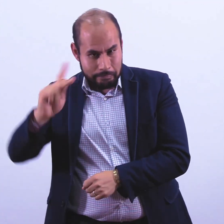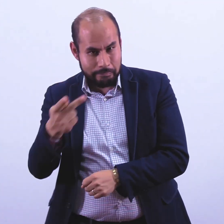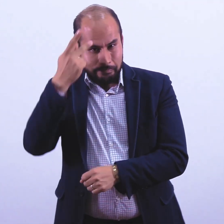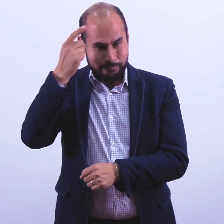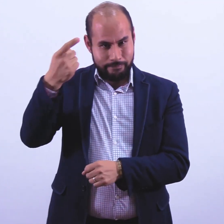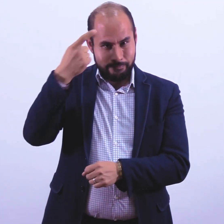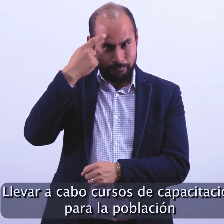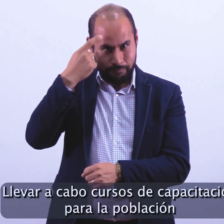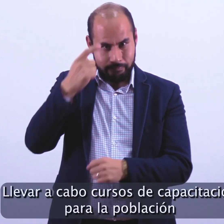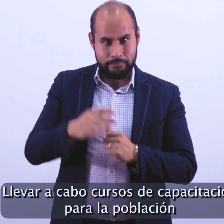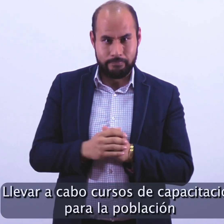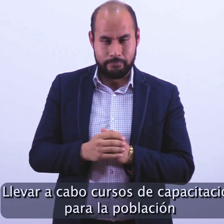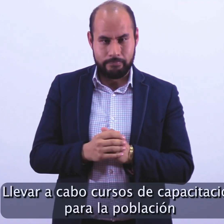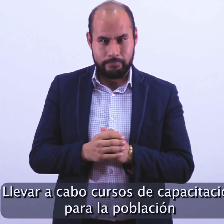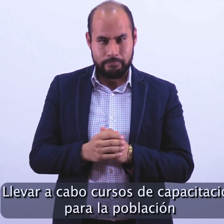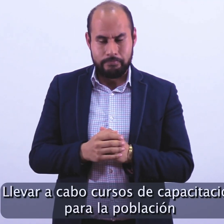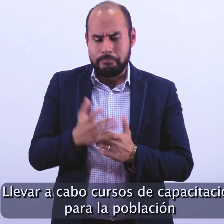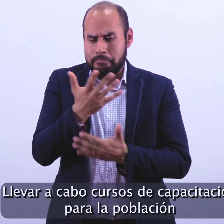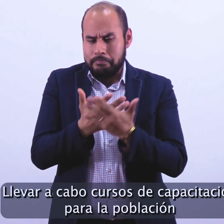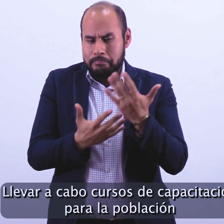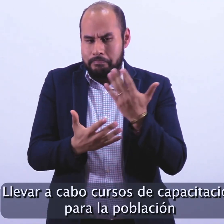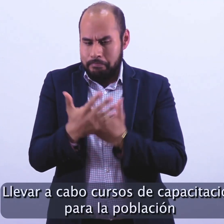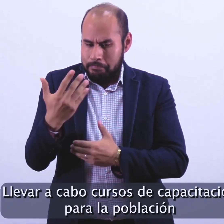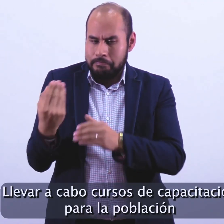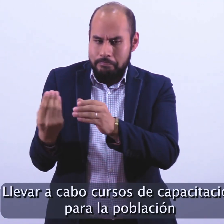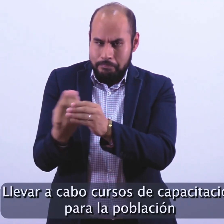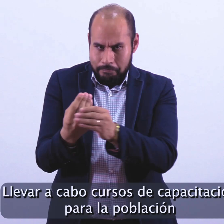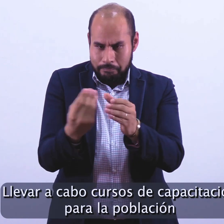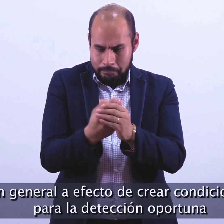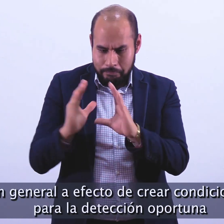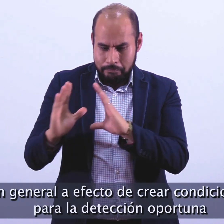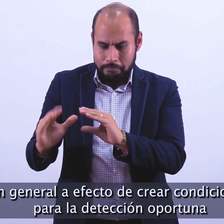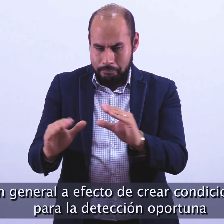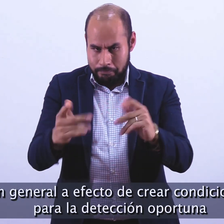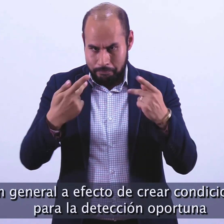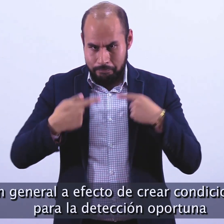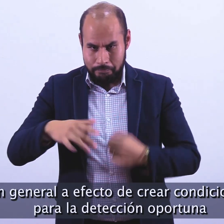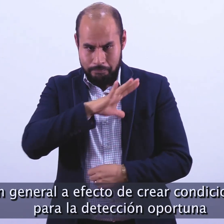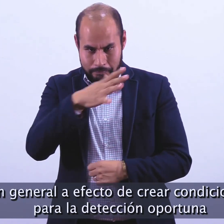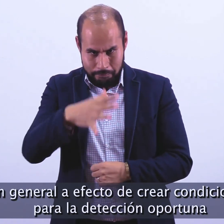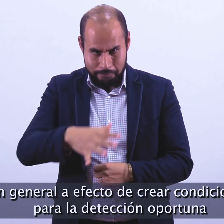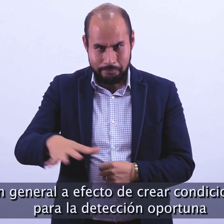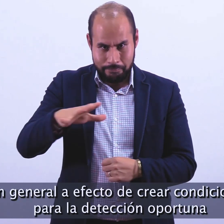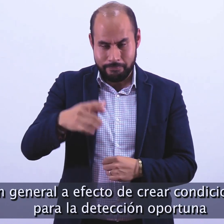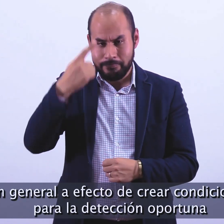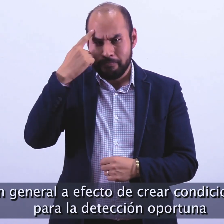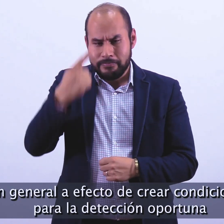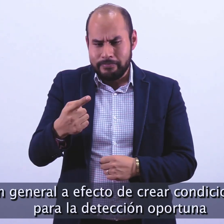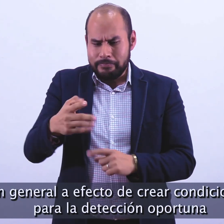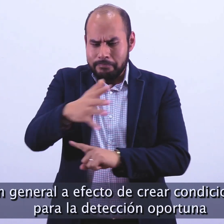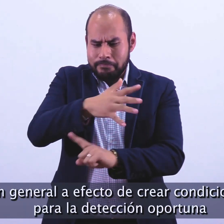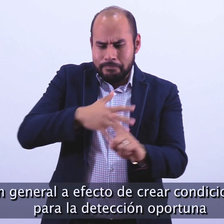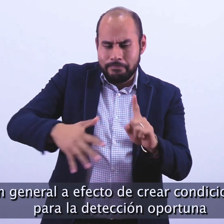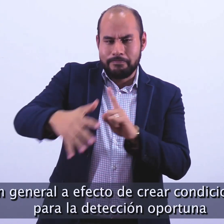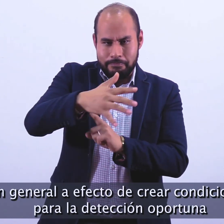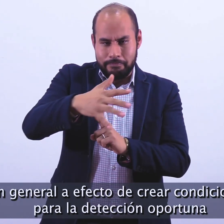Llevar a cabo cursos de capacitación para la población en general, a efecto de crear condiciones para la detección